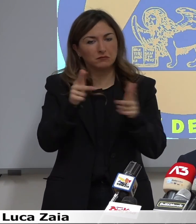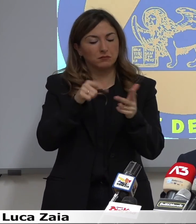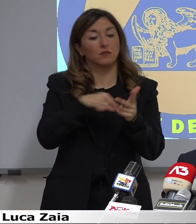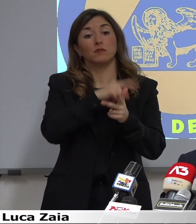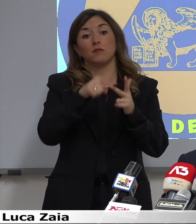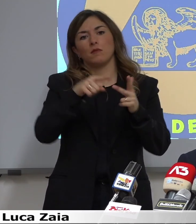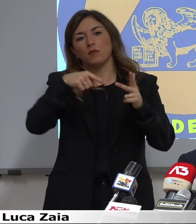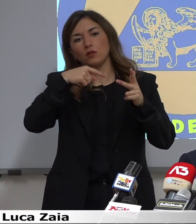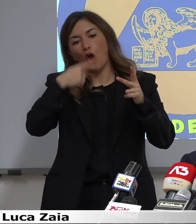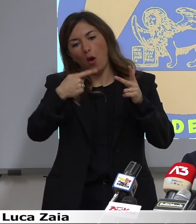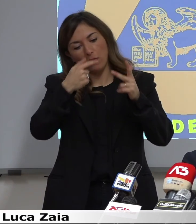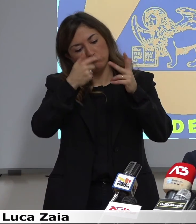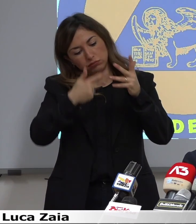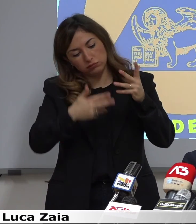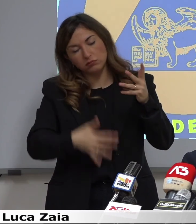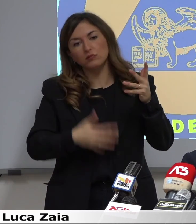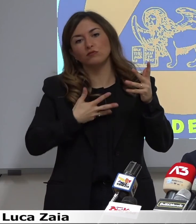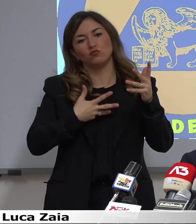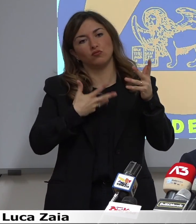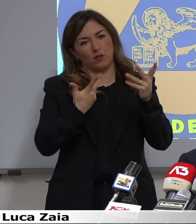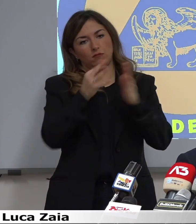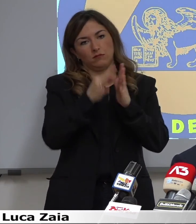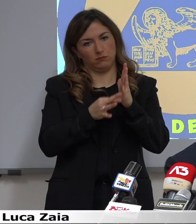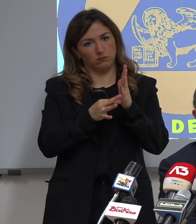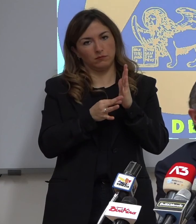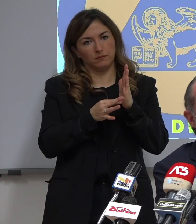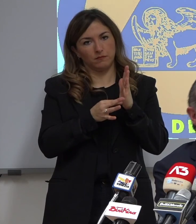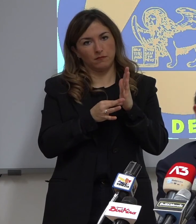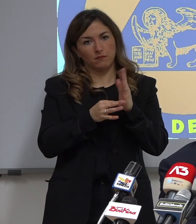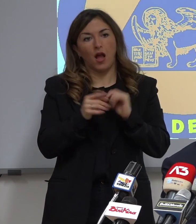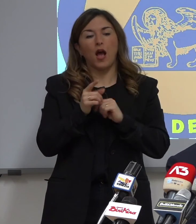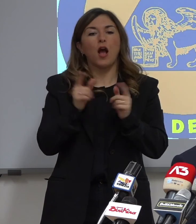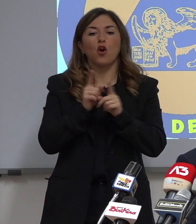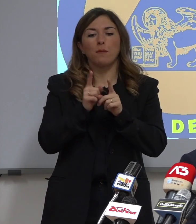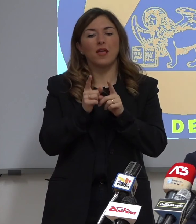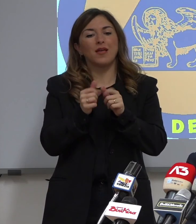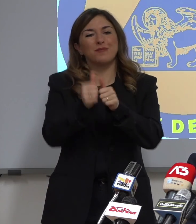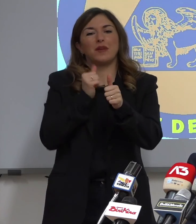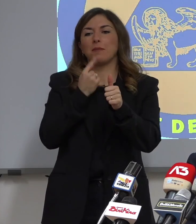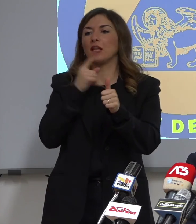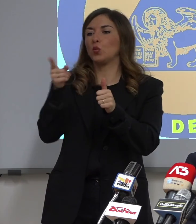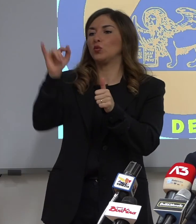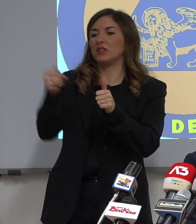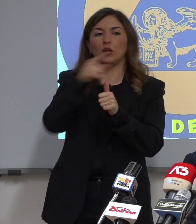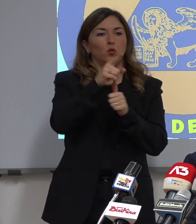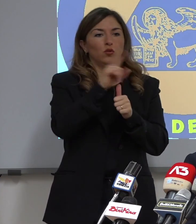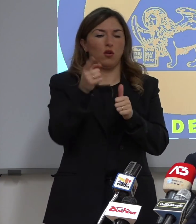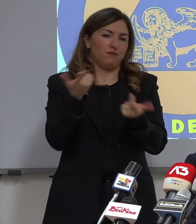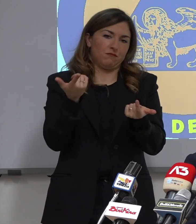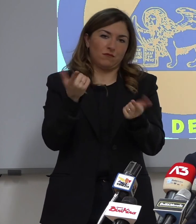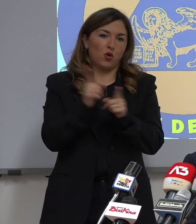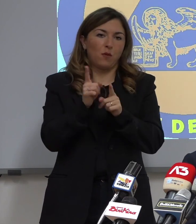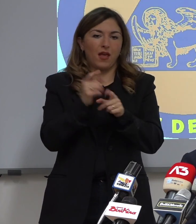ci saranno ovviamente delle misure. Ma a partire dal fatto di dire tu sì, tu no, non mi sembra un metodo di lavoro. Grazie.